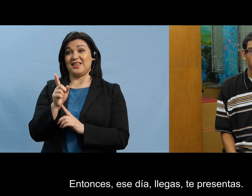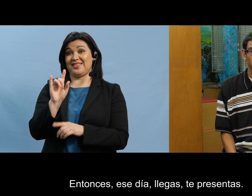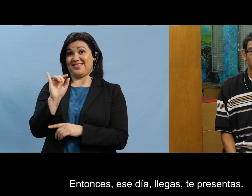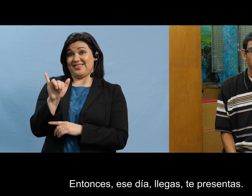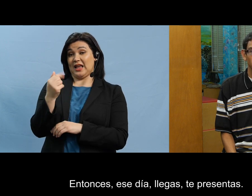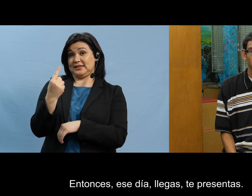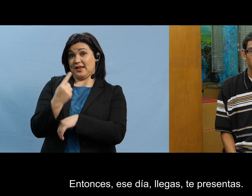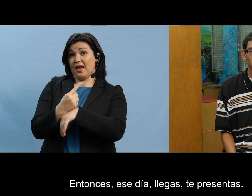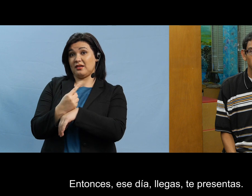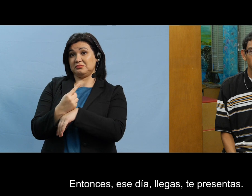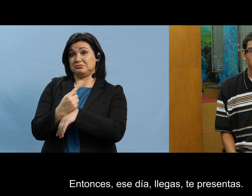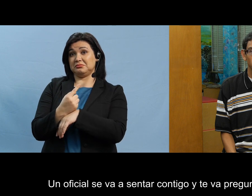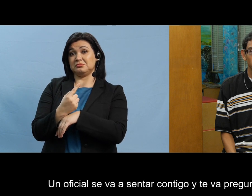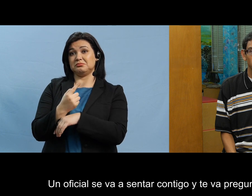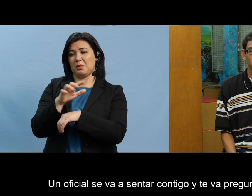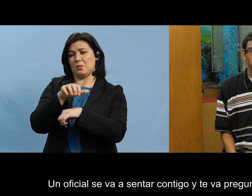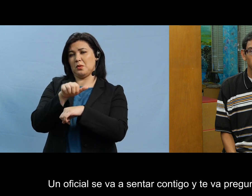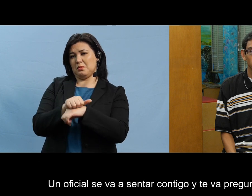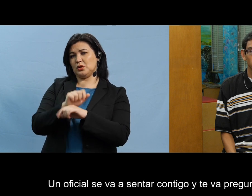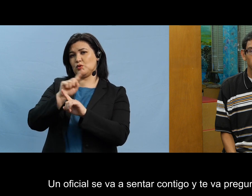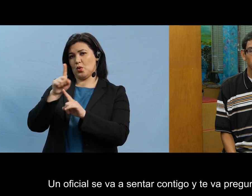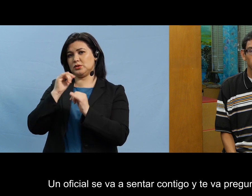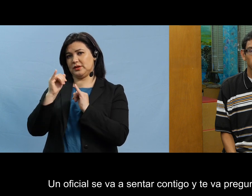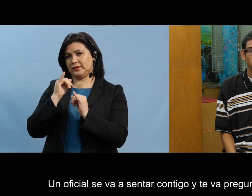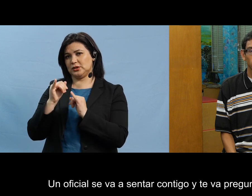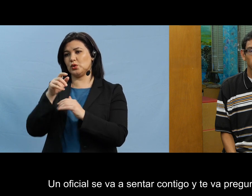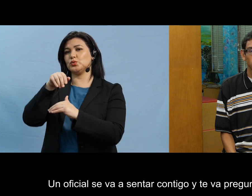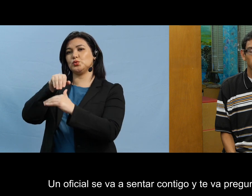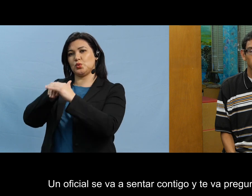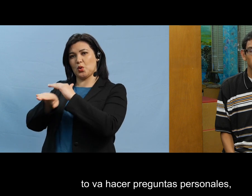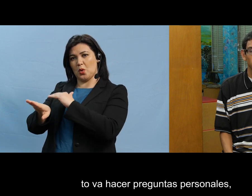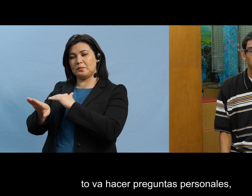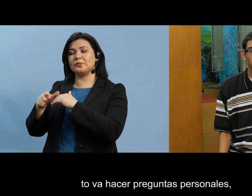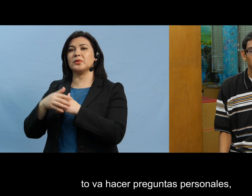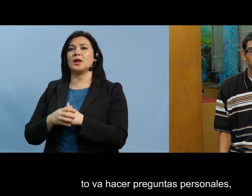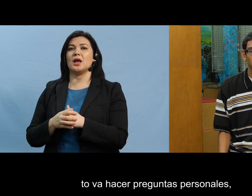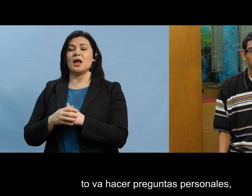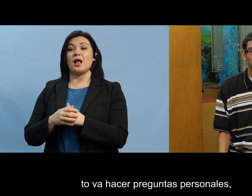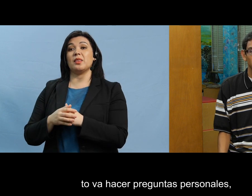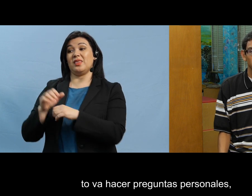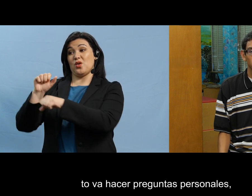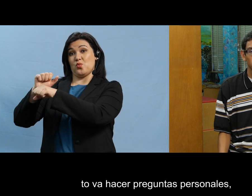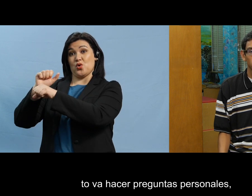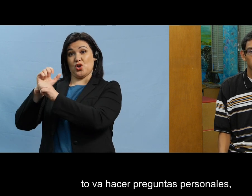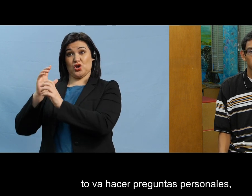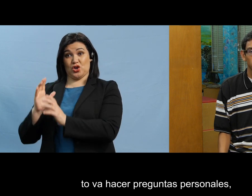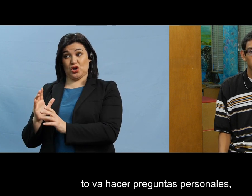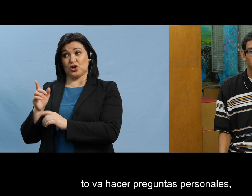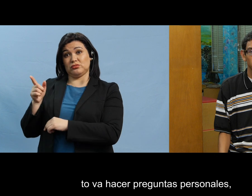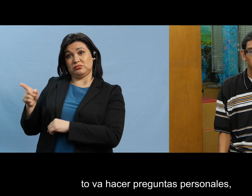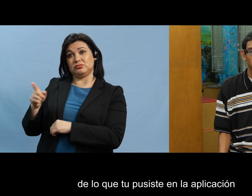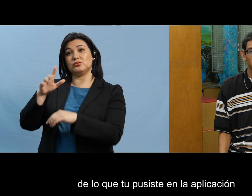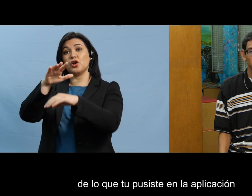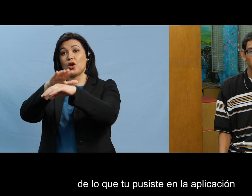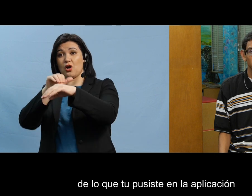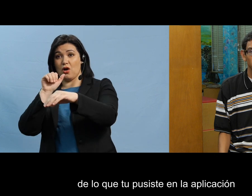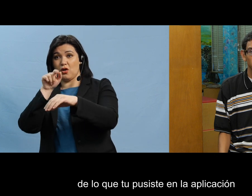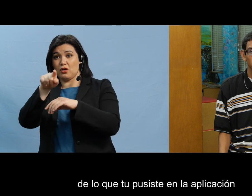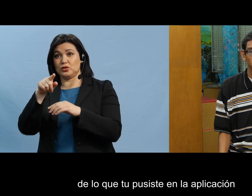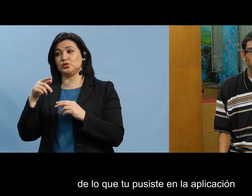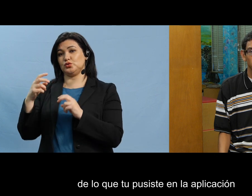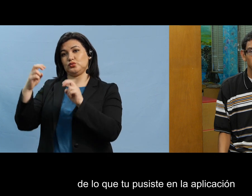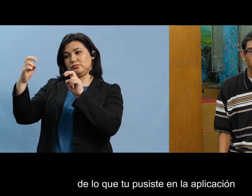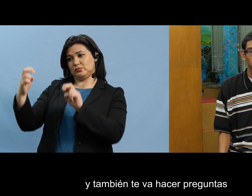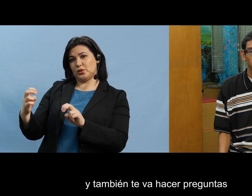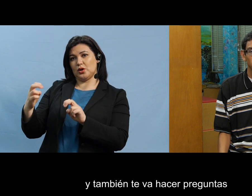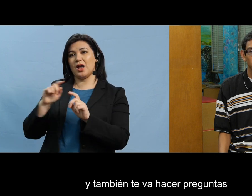llegas te presentas un oficial se va a sentar contigo y te va a preguntar te va a hacer preguntas personales de lo que tú pusiste